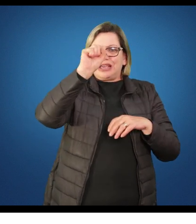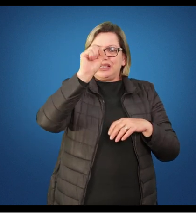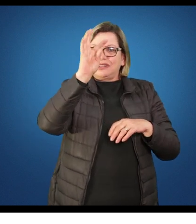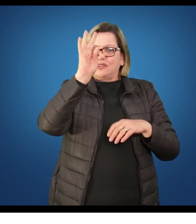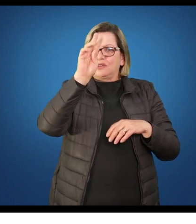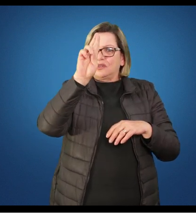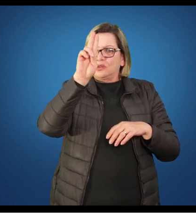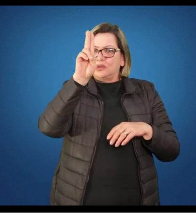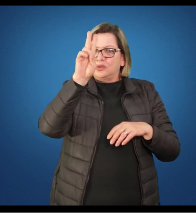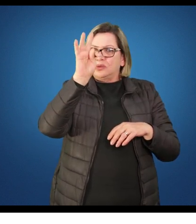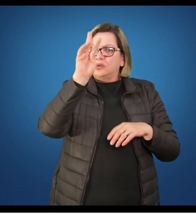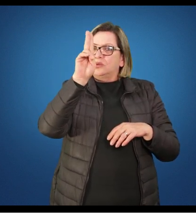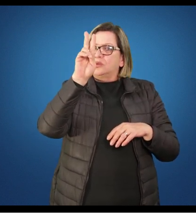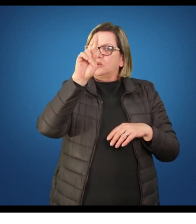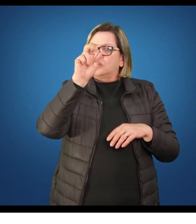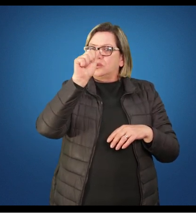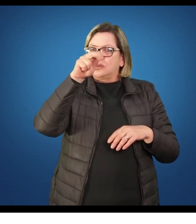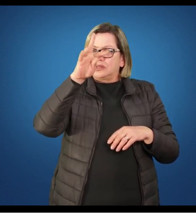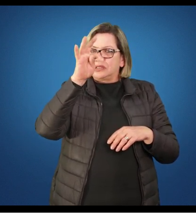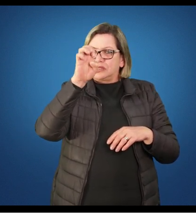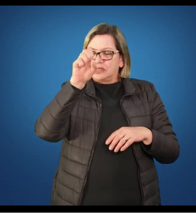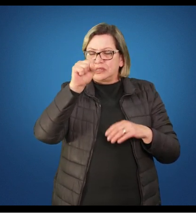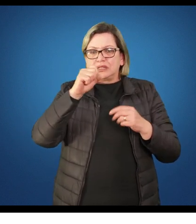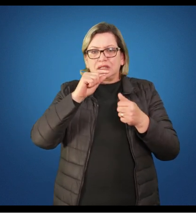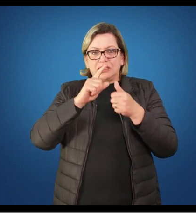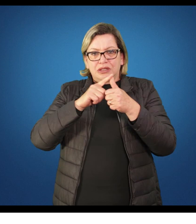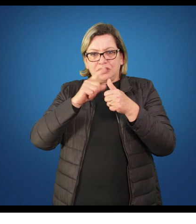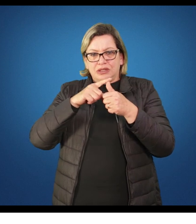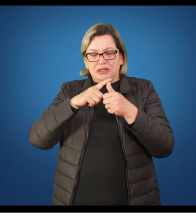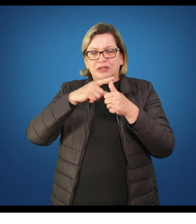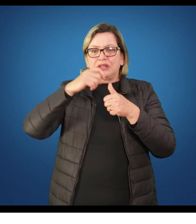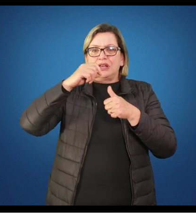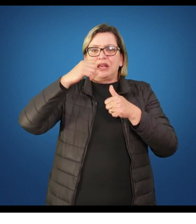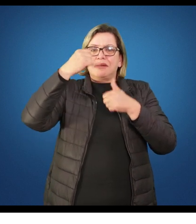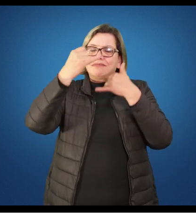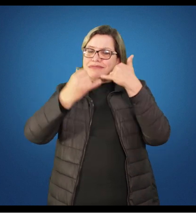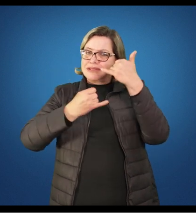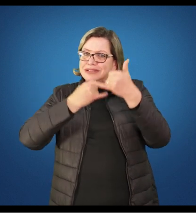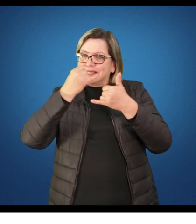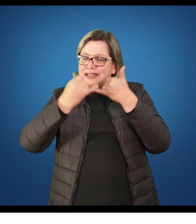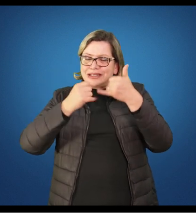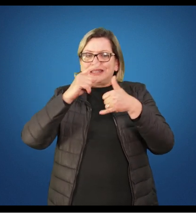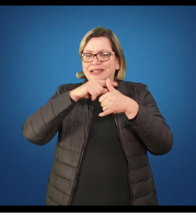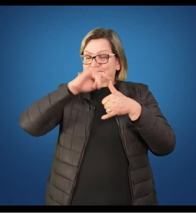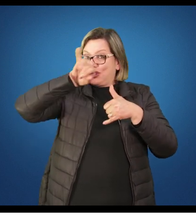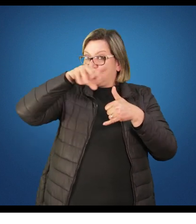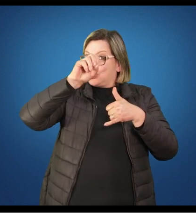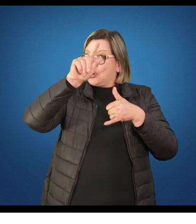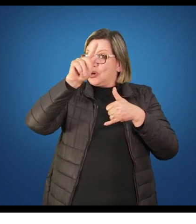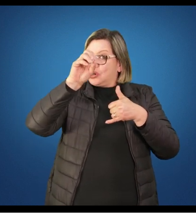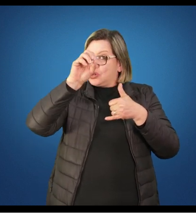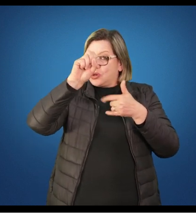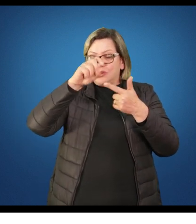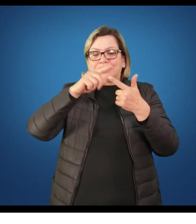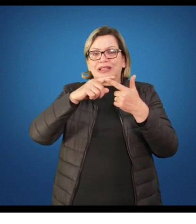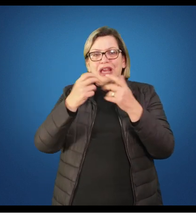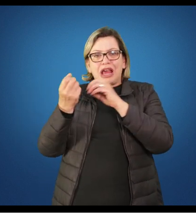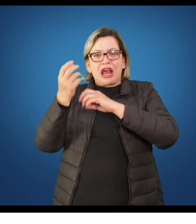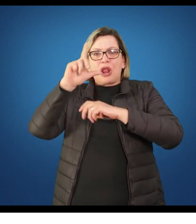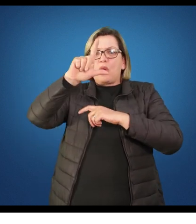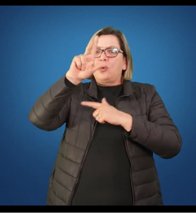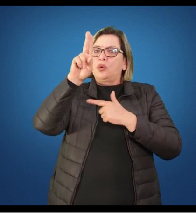da nossa disciplina, os conteúdos jogos e brincadeiras, as lutas, as danças, os